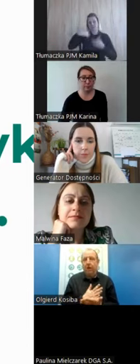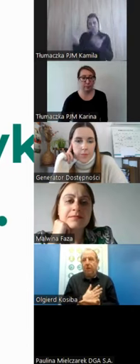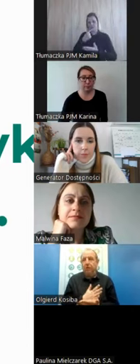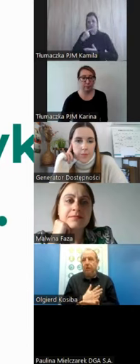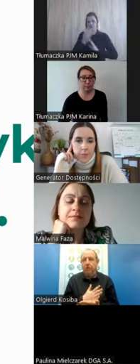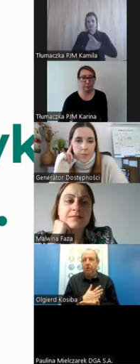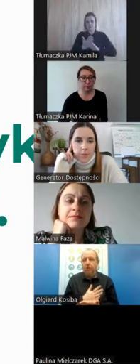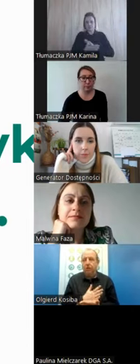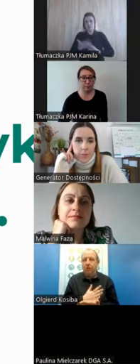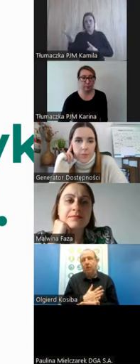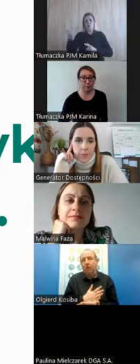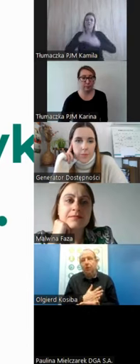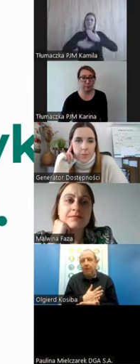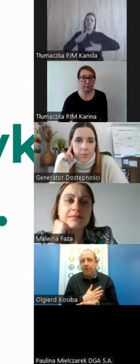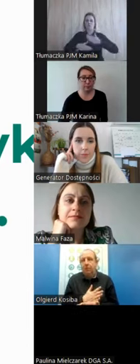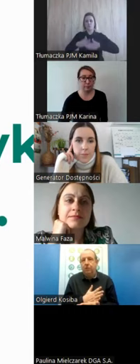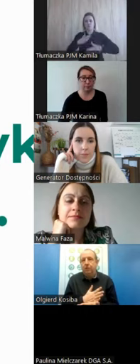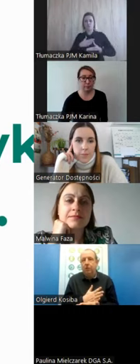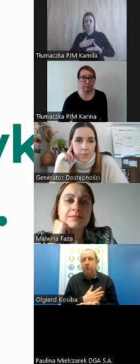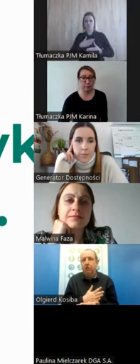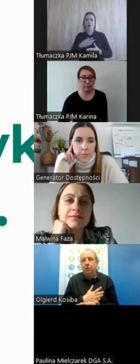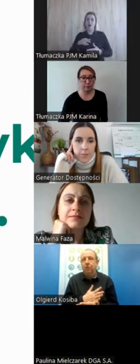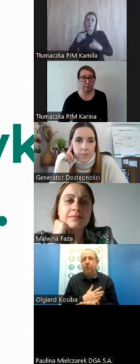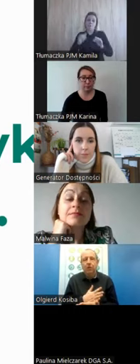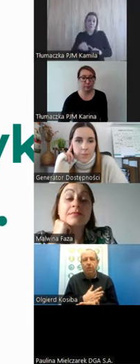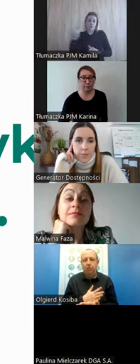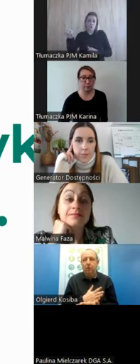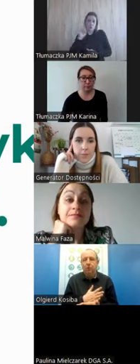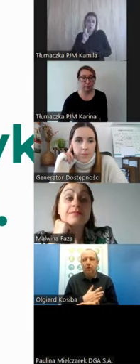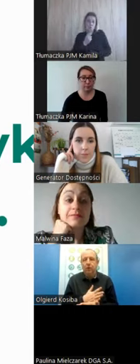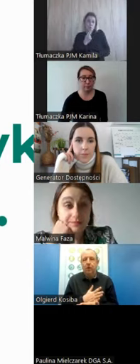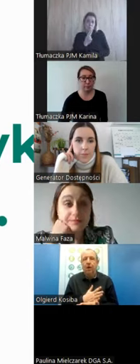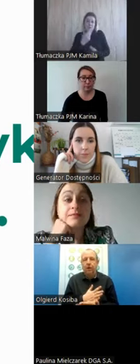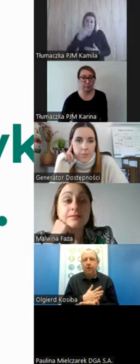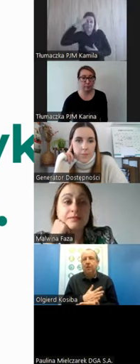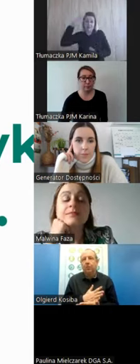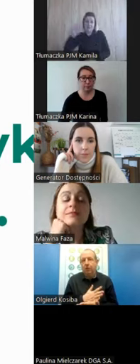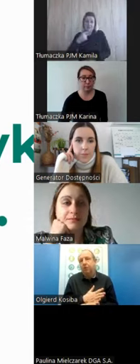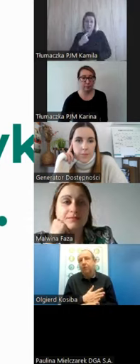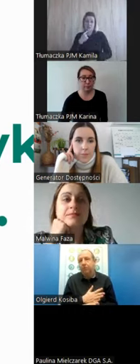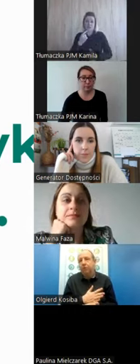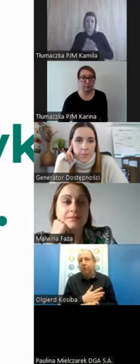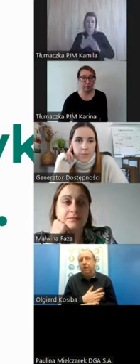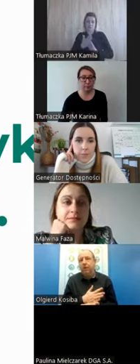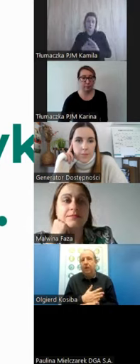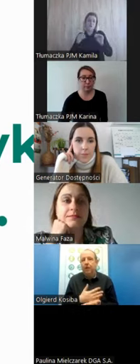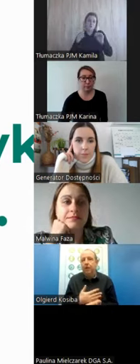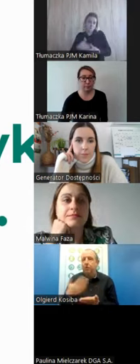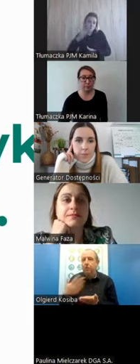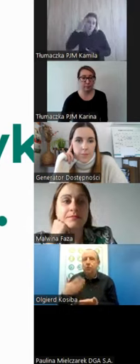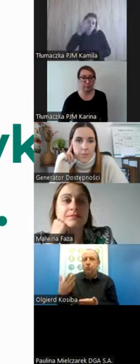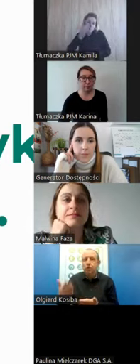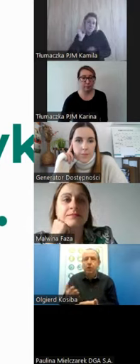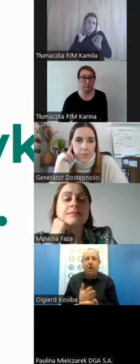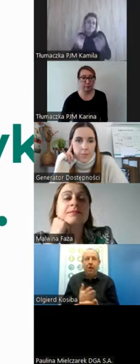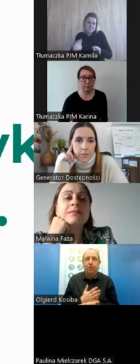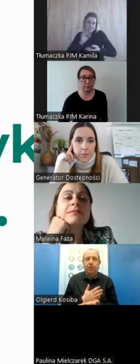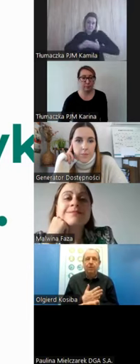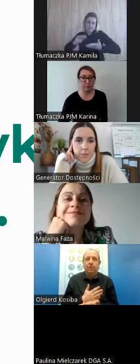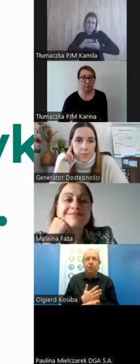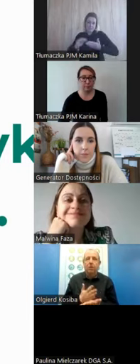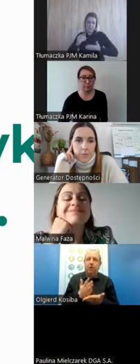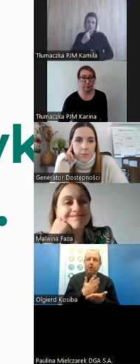i będzie szczęśliwy. On może nie znać migowego, bo może świetnie posługiwać się językiem polskim w piśmie. No i temu też służy